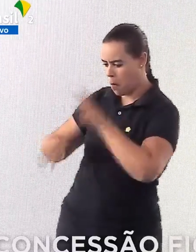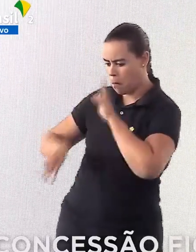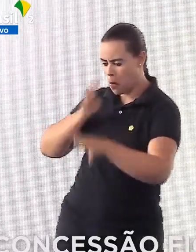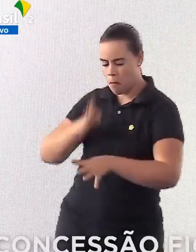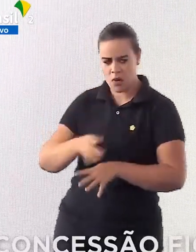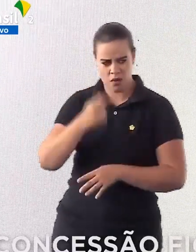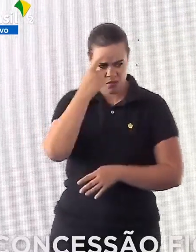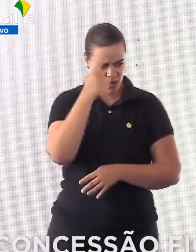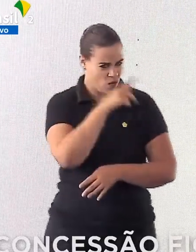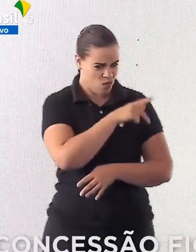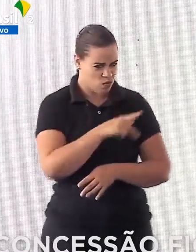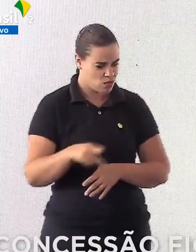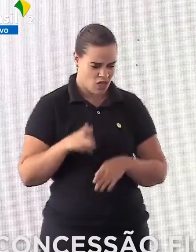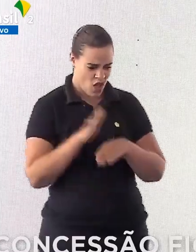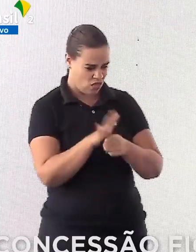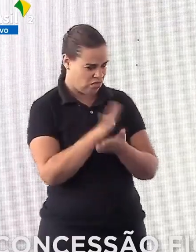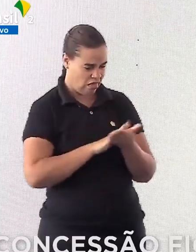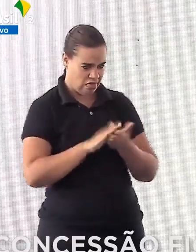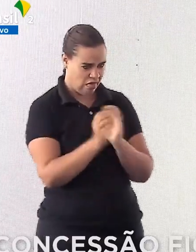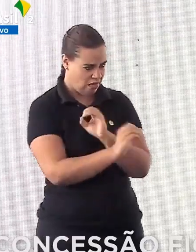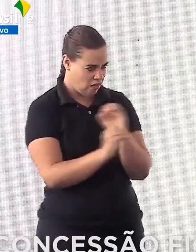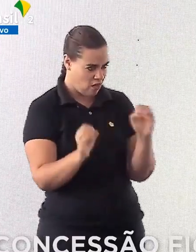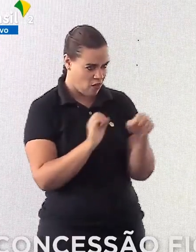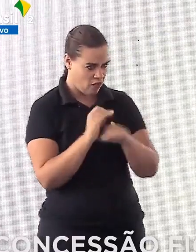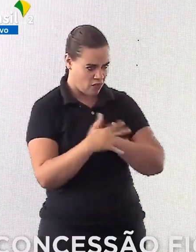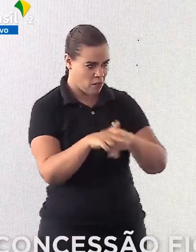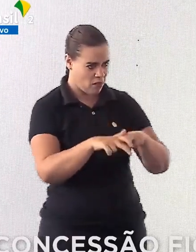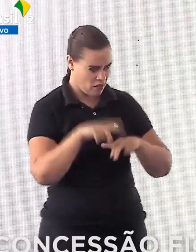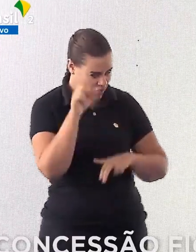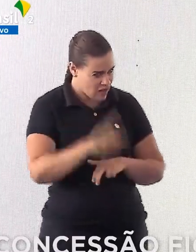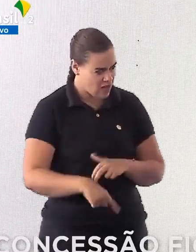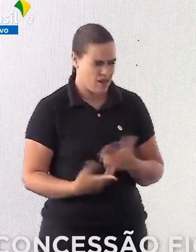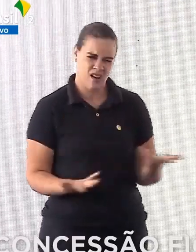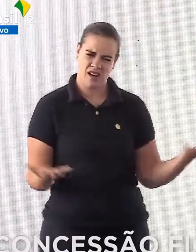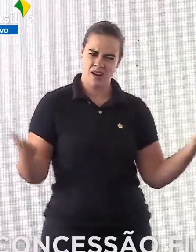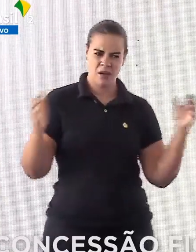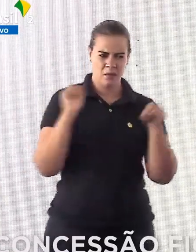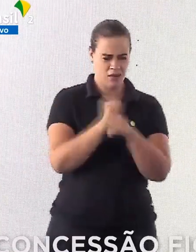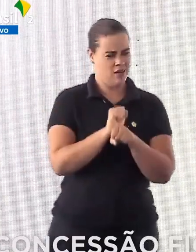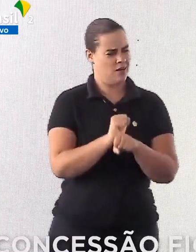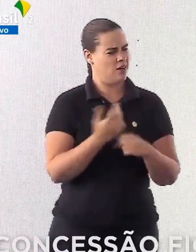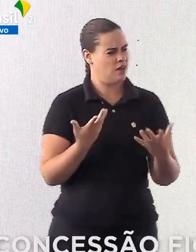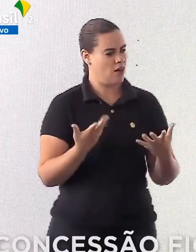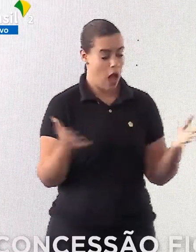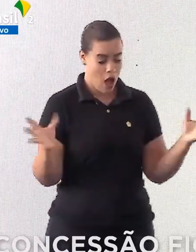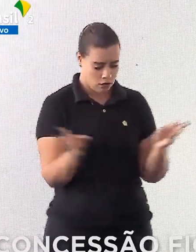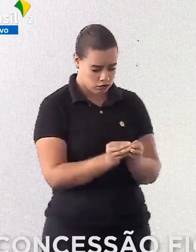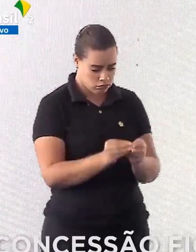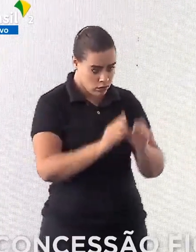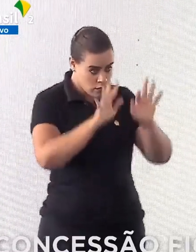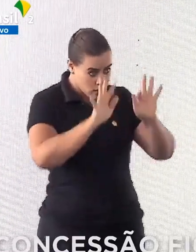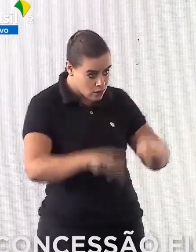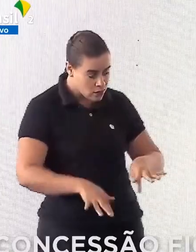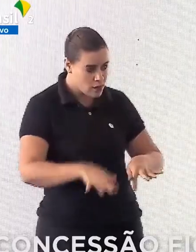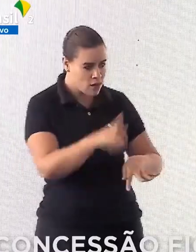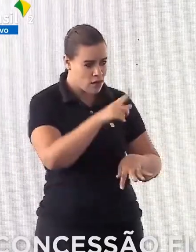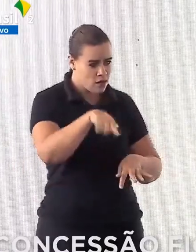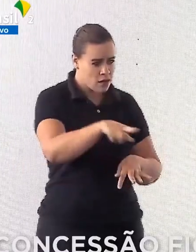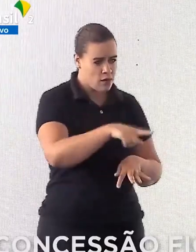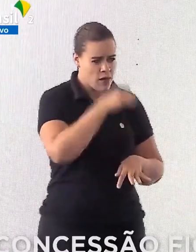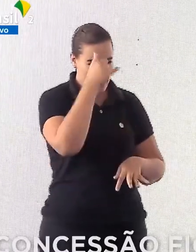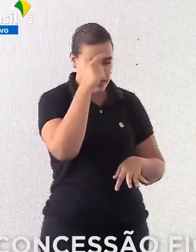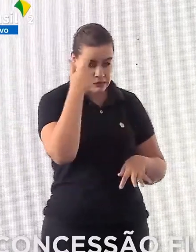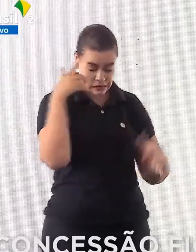fez nada pela pandemia. Vamos parar com isso, minha gente. E para terminar, para você não ficar